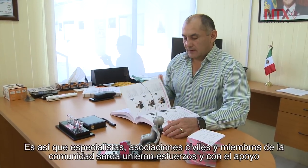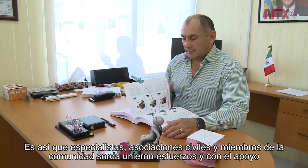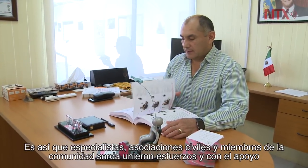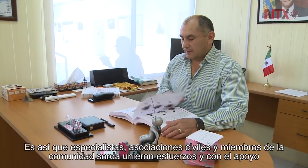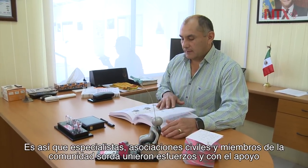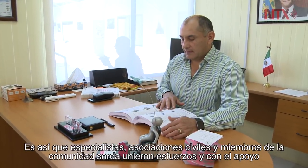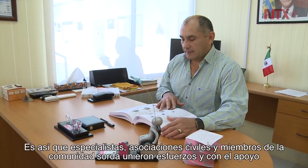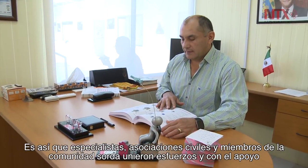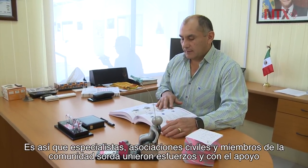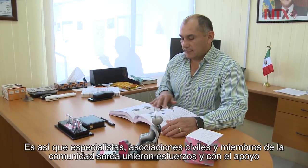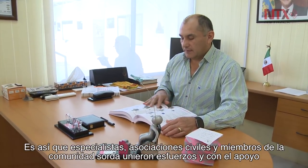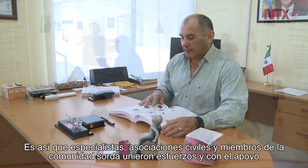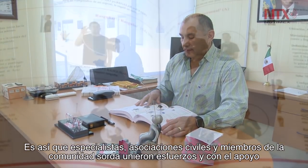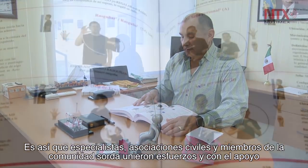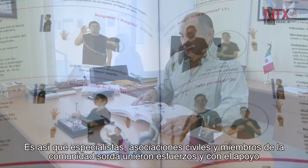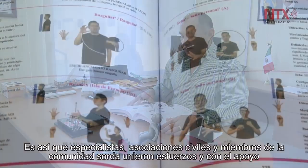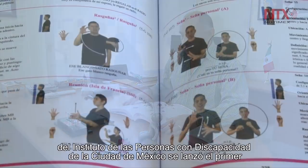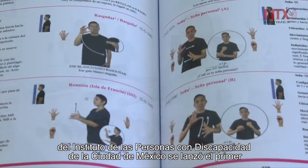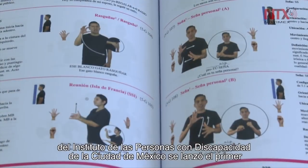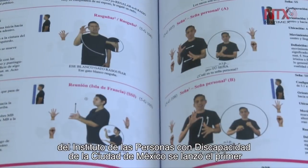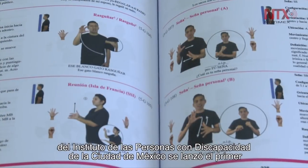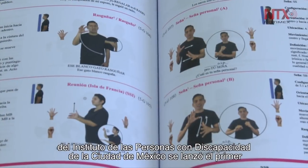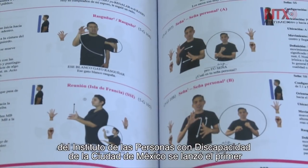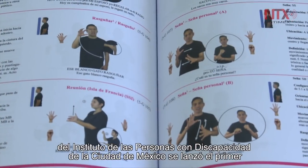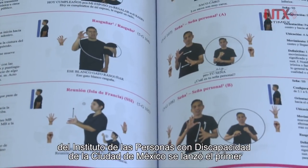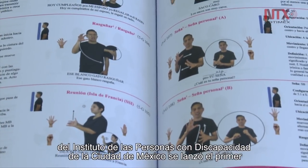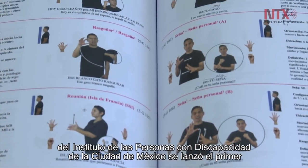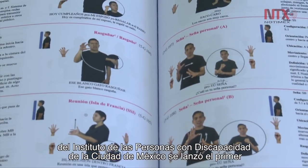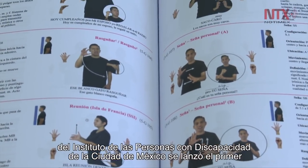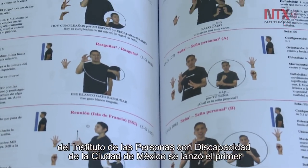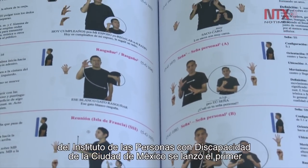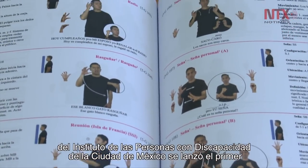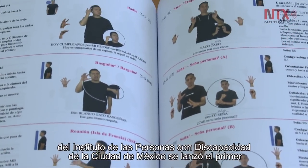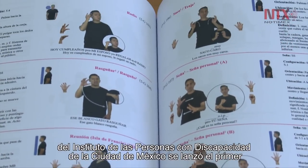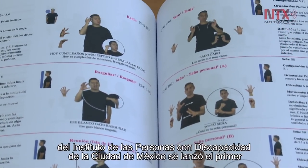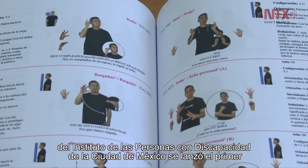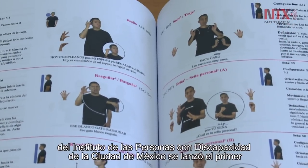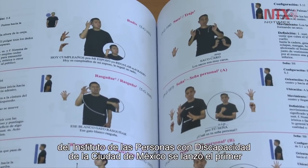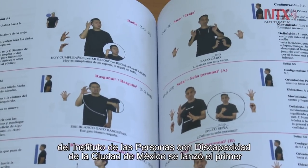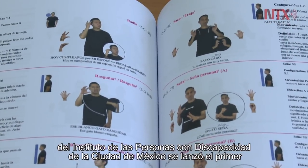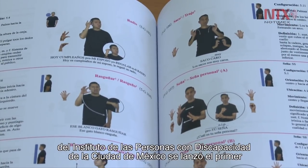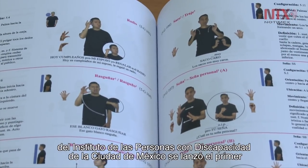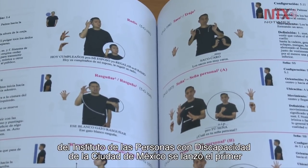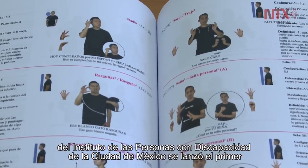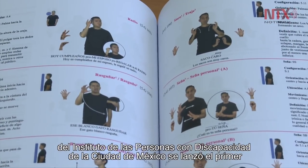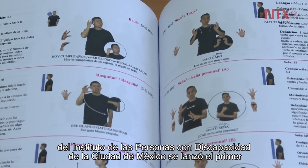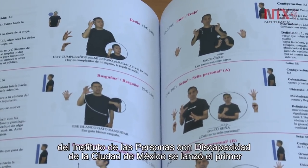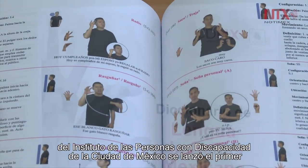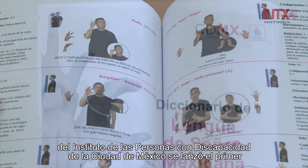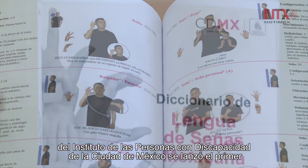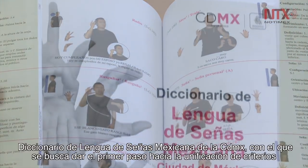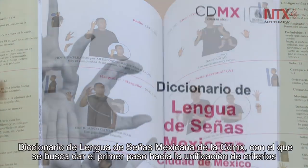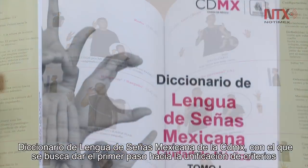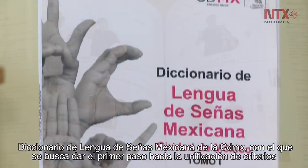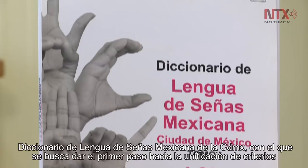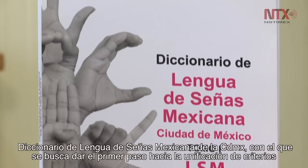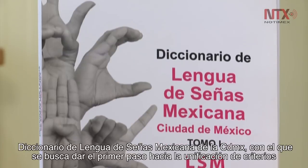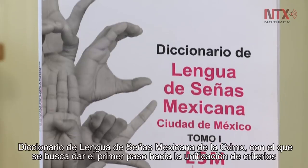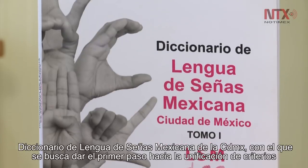sorda unieron esfuerzos y con el apoyo del Instituto de las Personas con Discapacidad de la Ciudad de México se lanzó el primer diccionario de